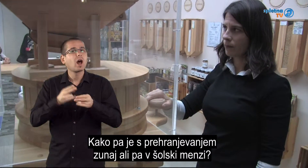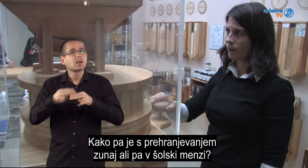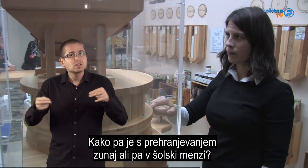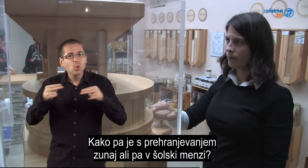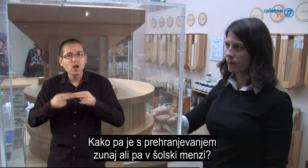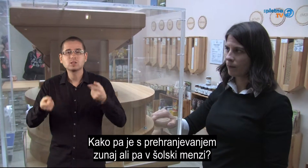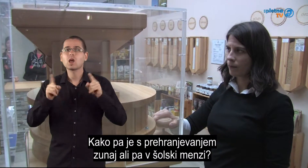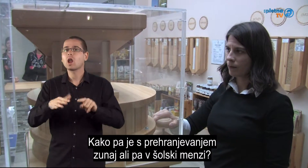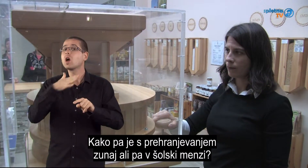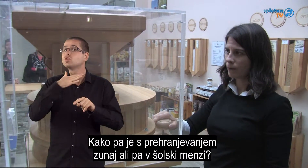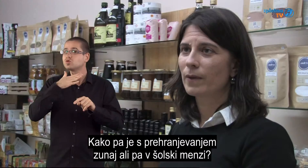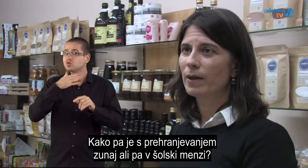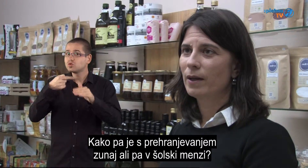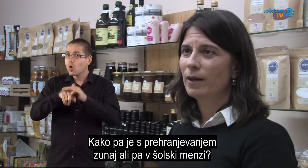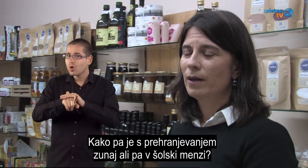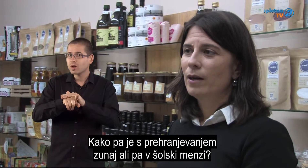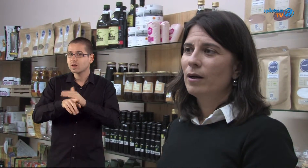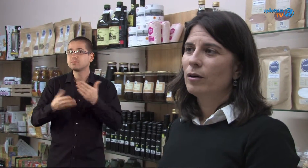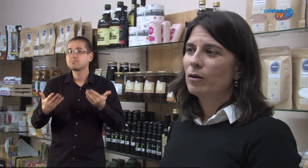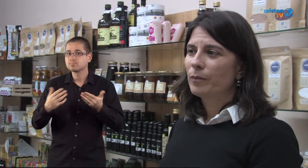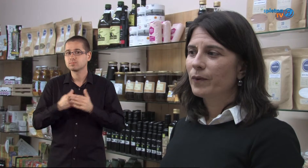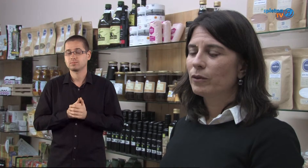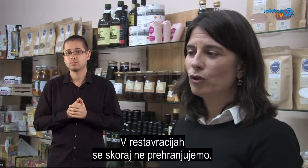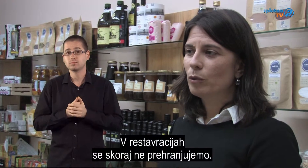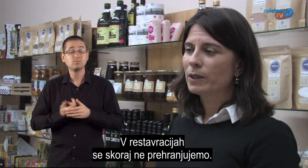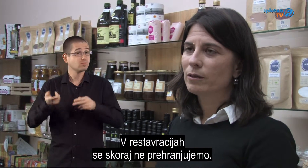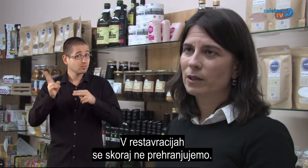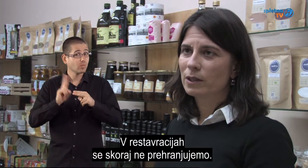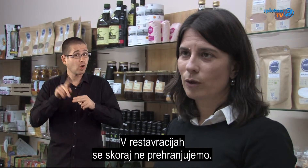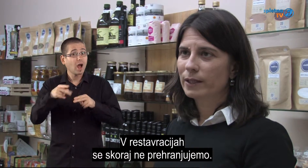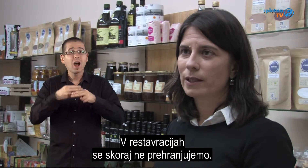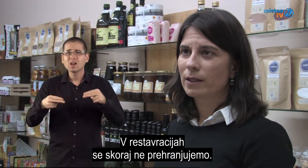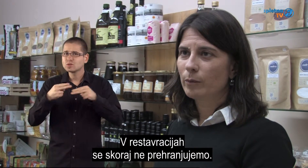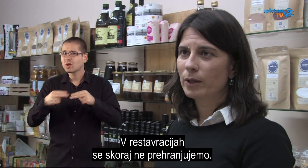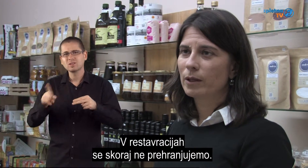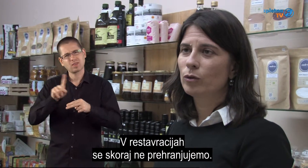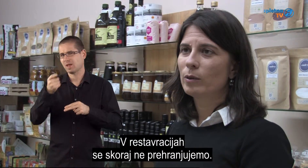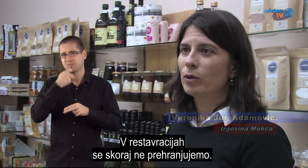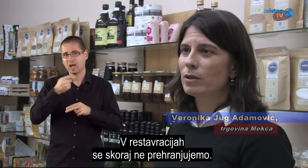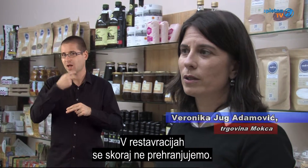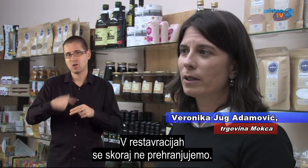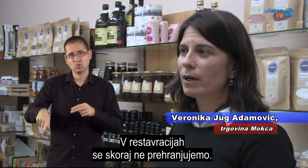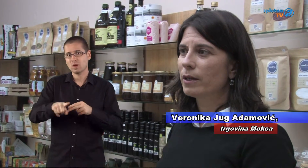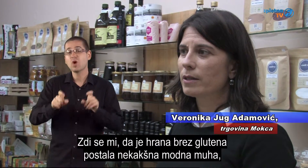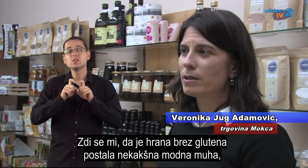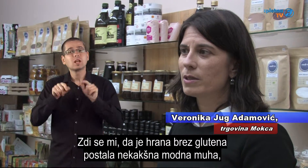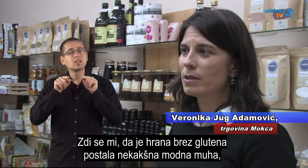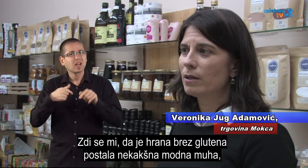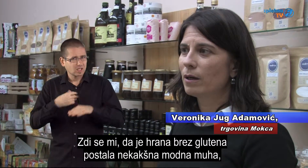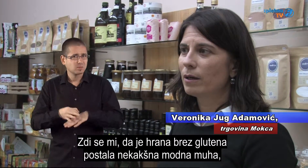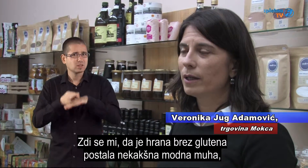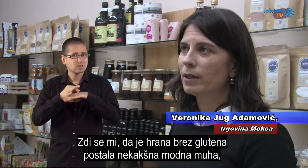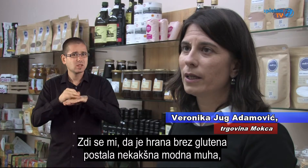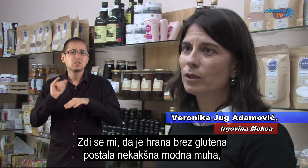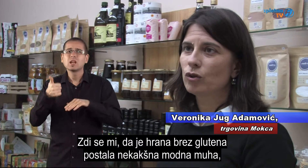restauraciji ali pa v šoli, v šolske menzi? Večinoma se v restauracijah ne prehranjujemo zaradi tega, ker se mi